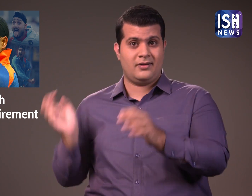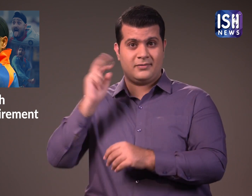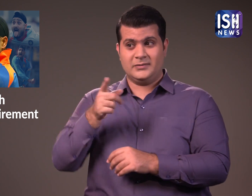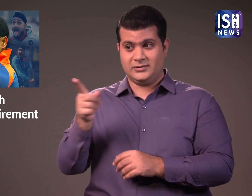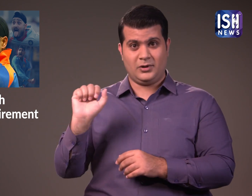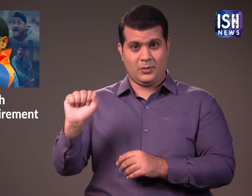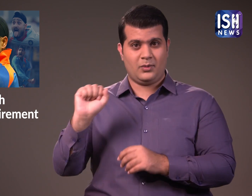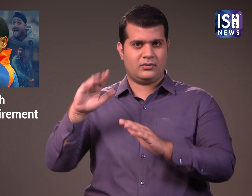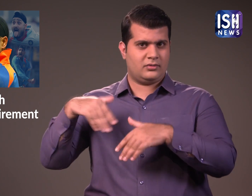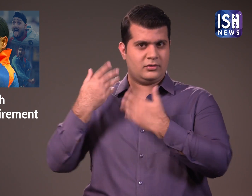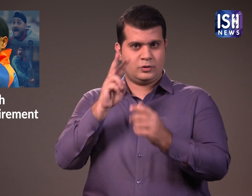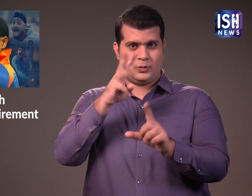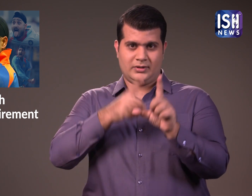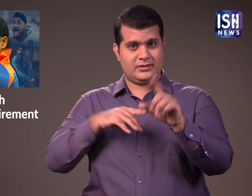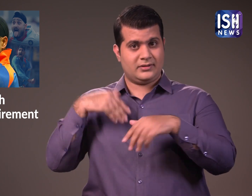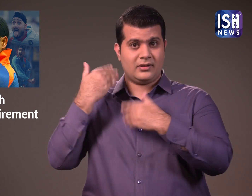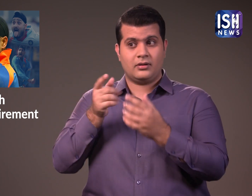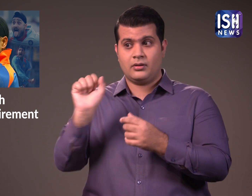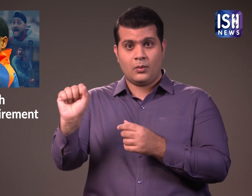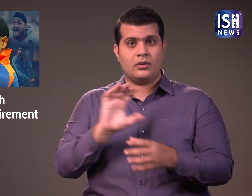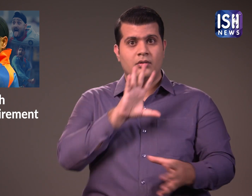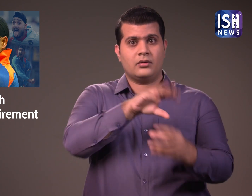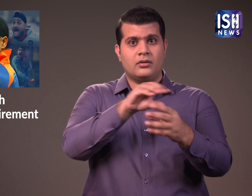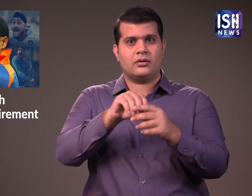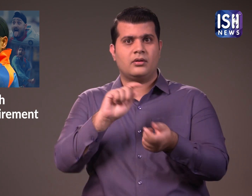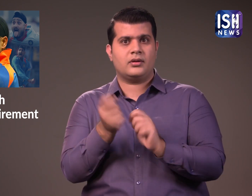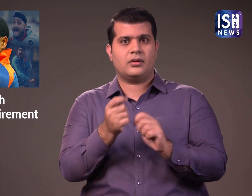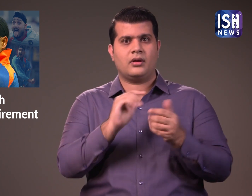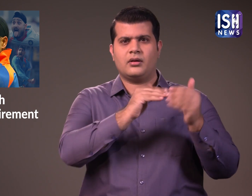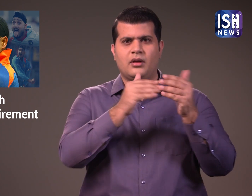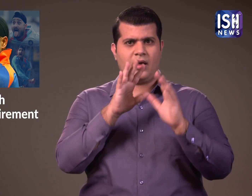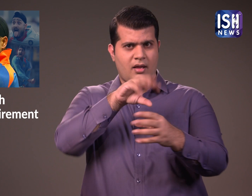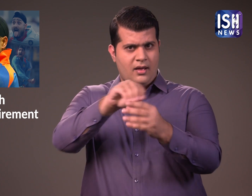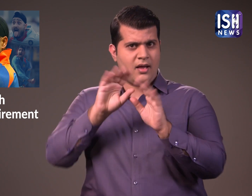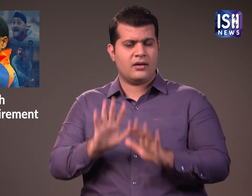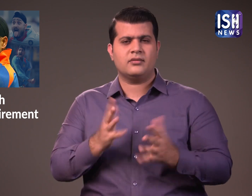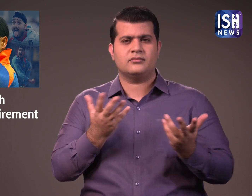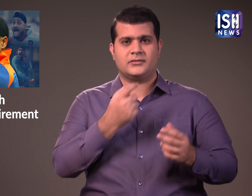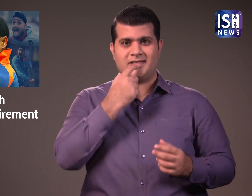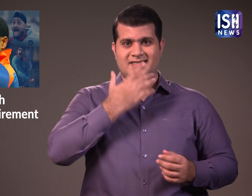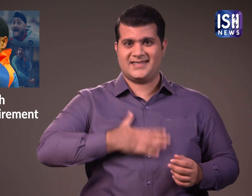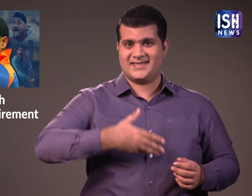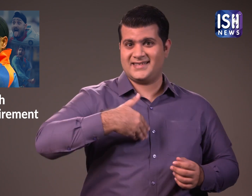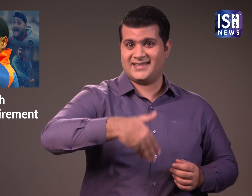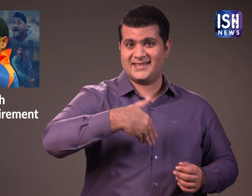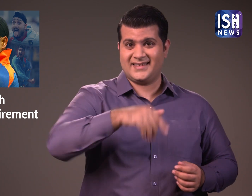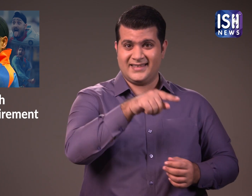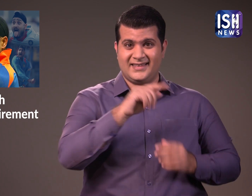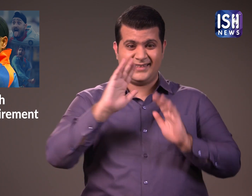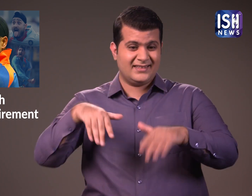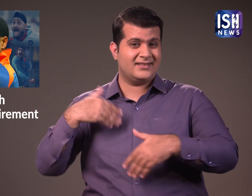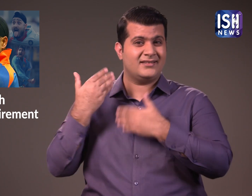हरबजन ने 103 टेस्ट मैचों में 417 विकेट लिये है